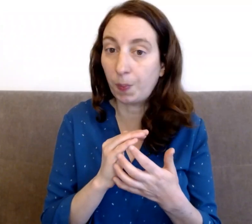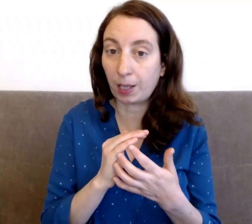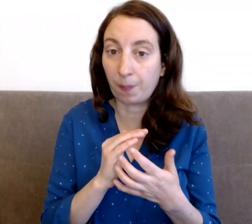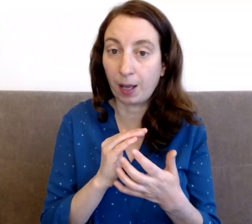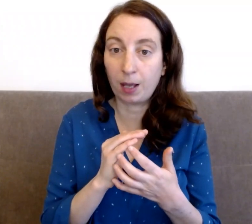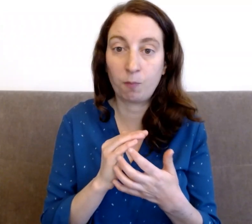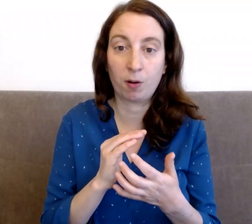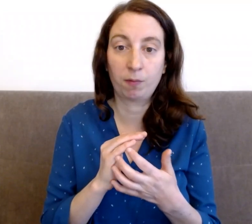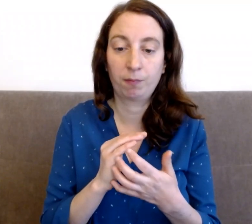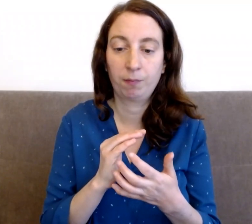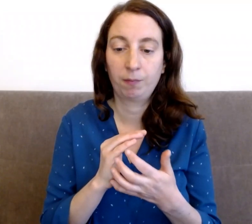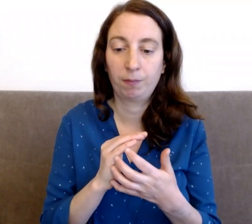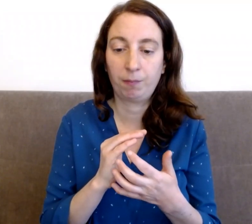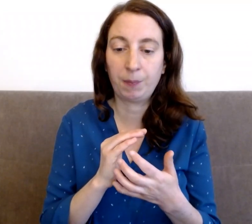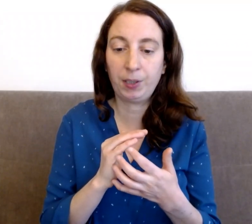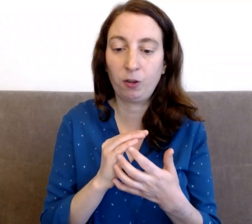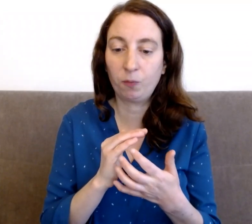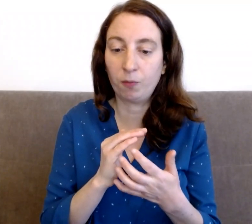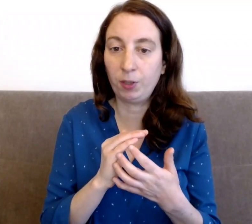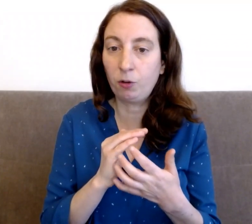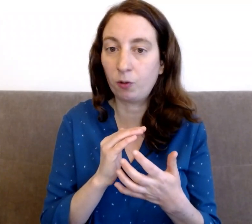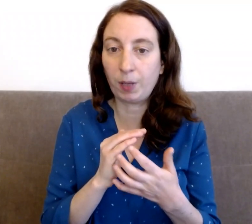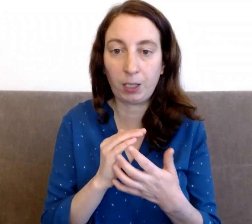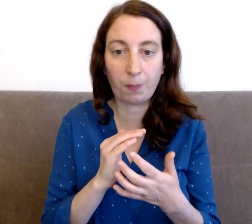capable, même si je me dis que je ne mérite pas,